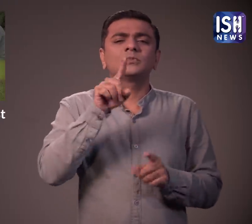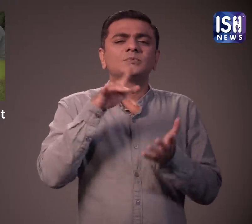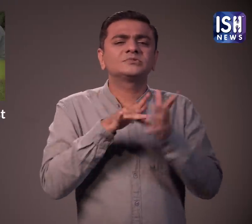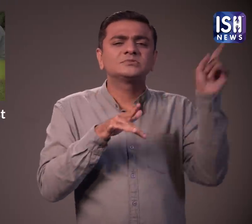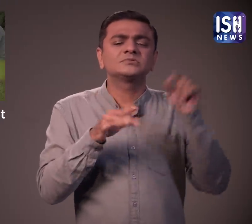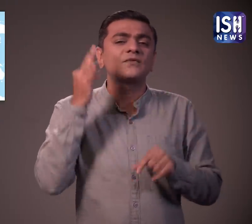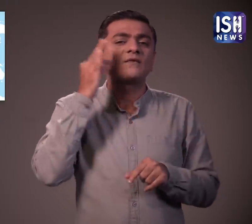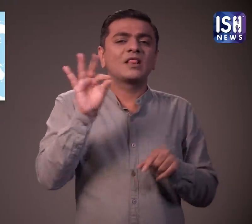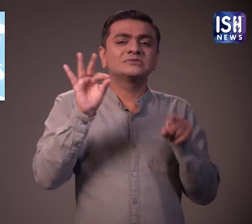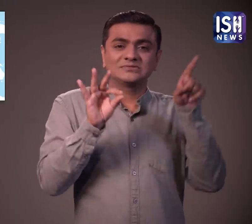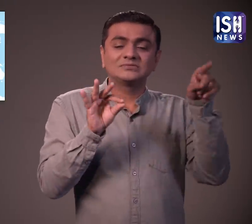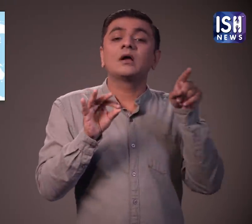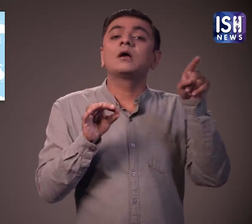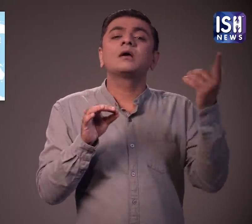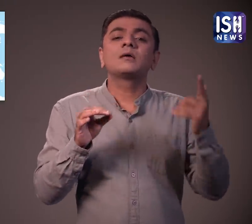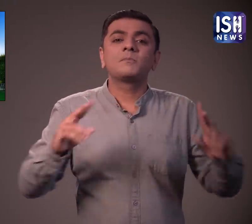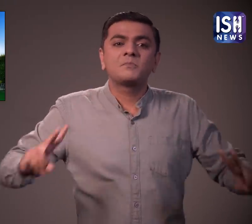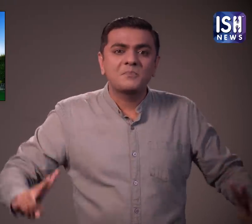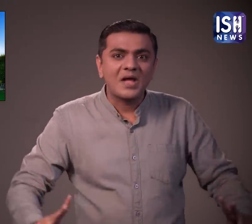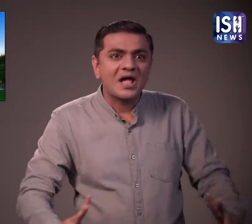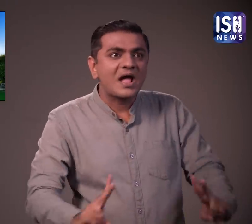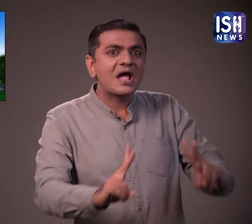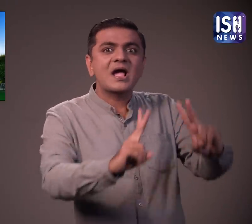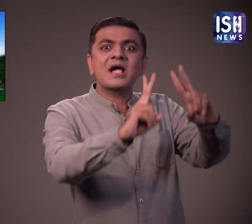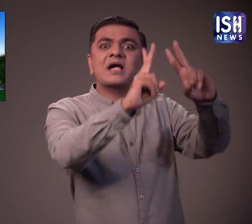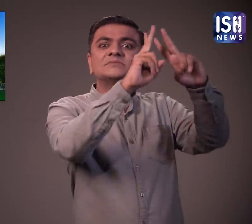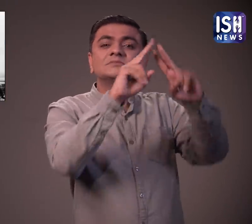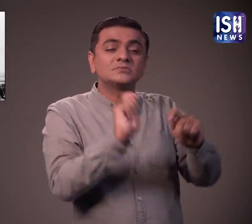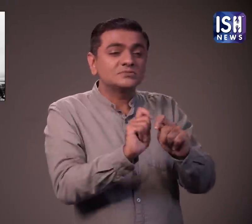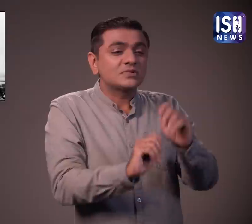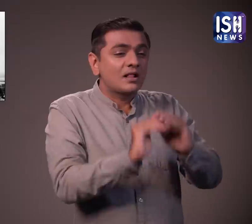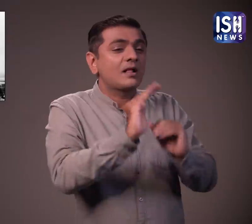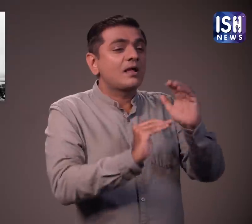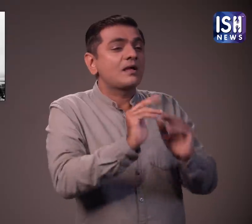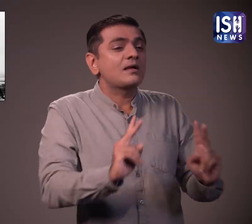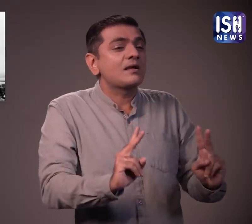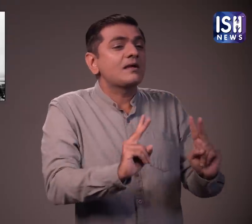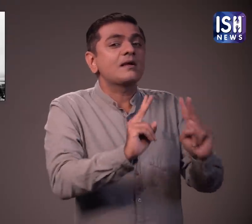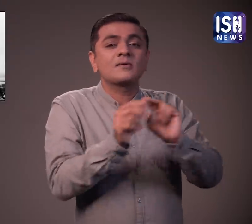वह फ्रांस में एफिल टावर के निर्मान के दौरान जीवित था